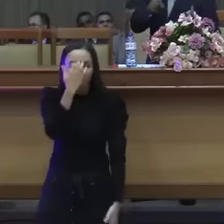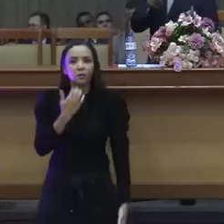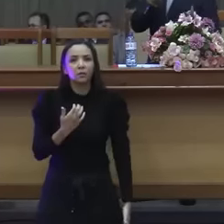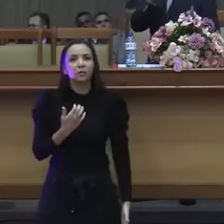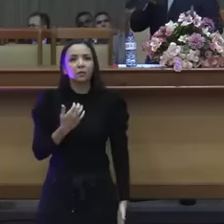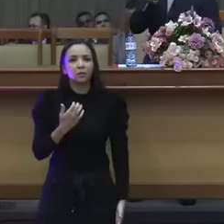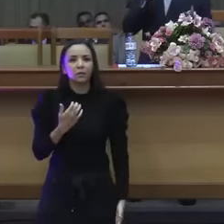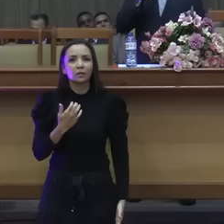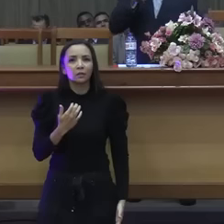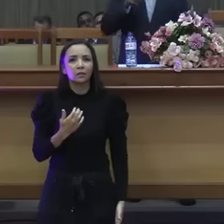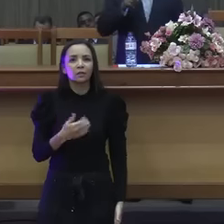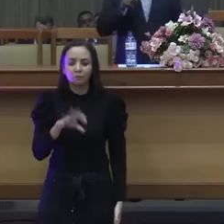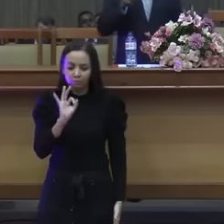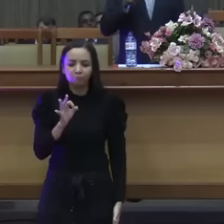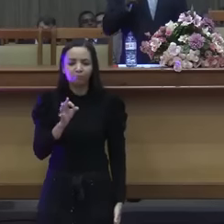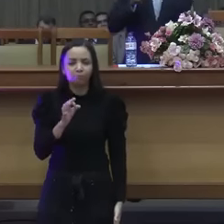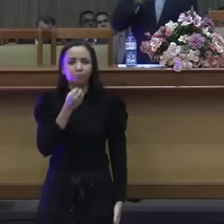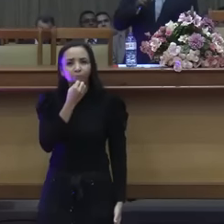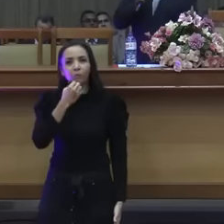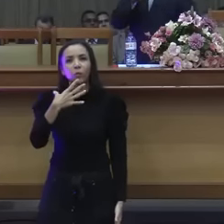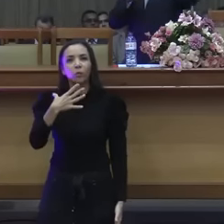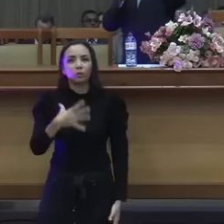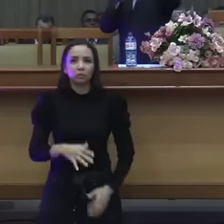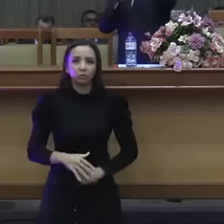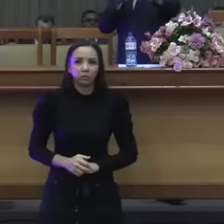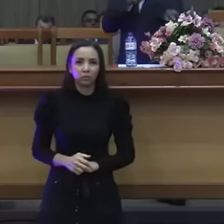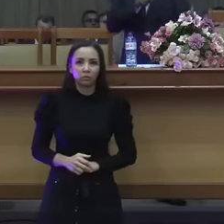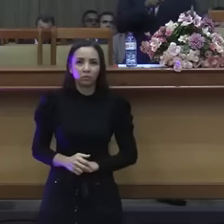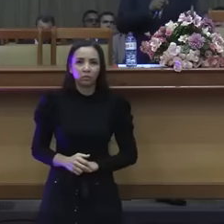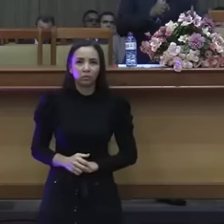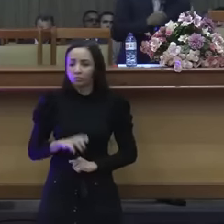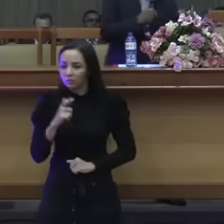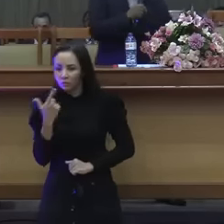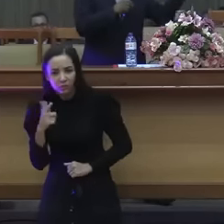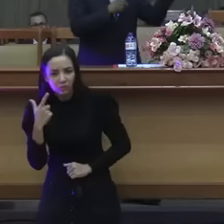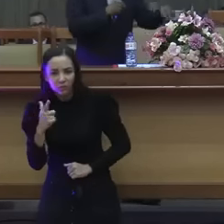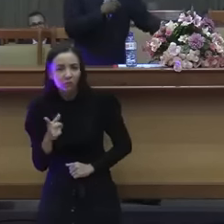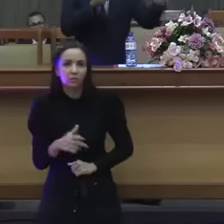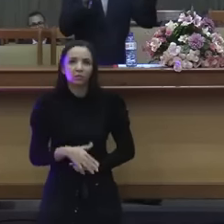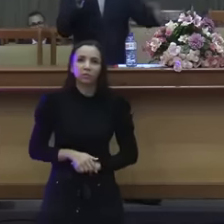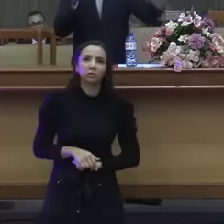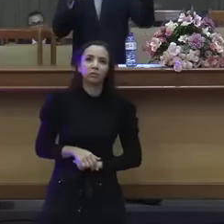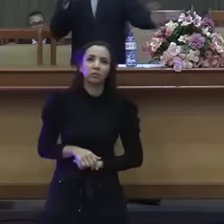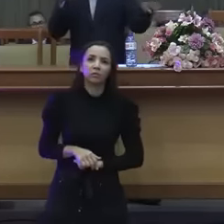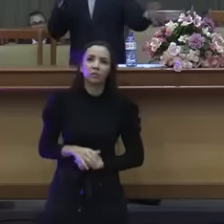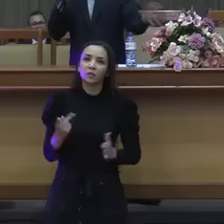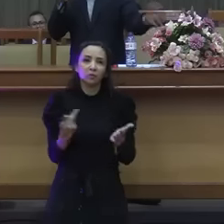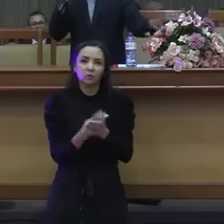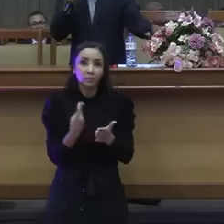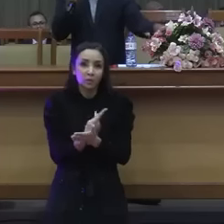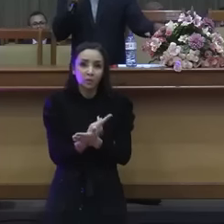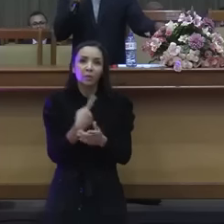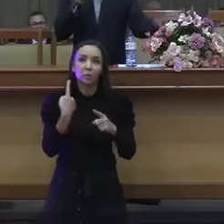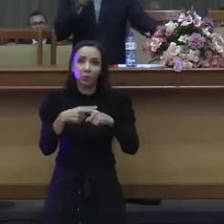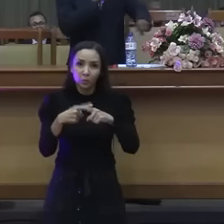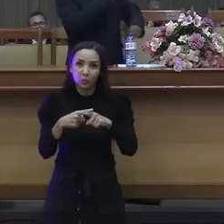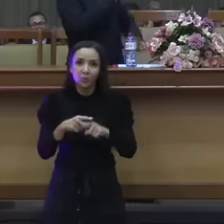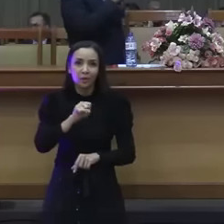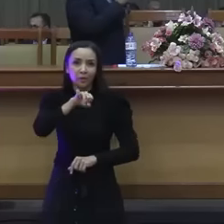luz da Bíblia ele vai prestar. E não tem profecia que erre, porque se ele for crente ele vive de acordo com a